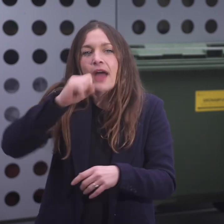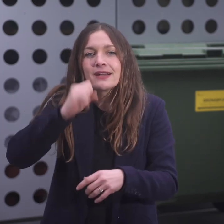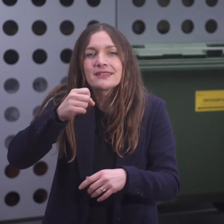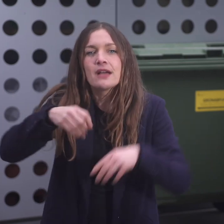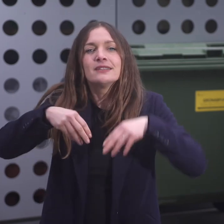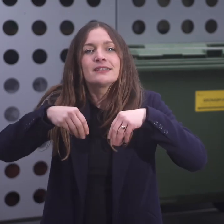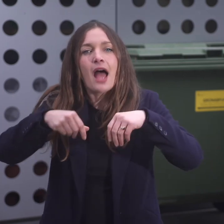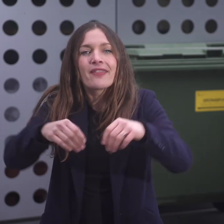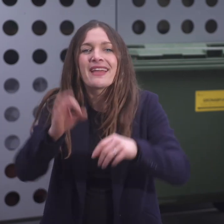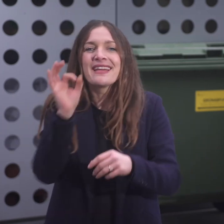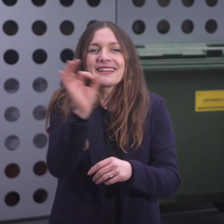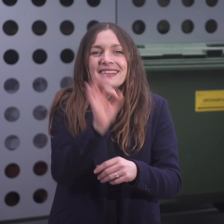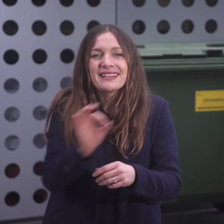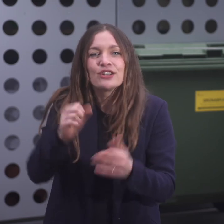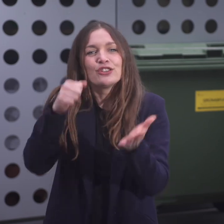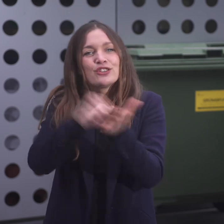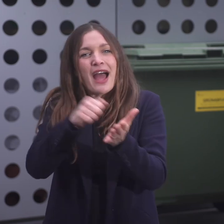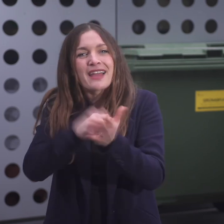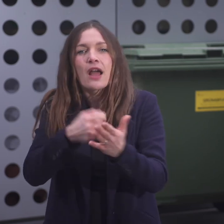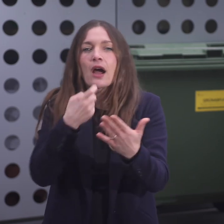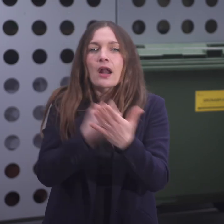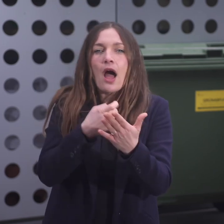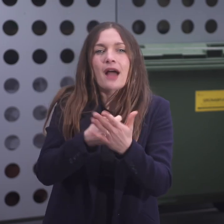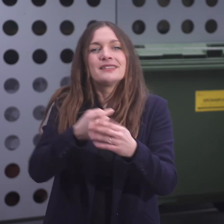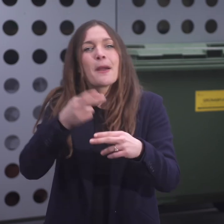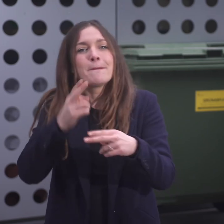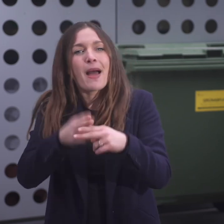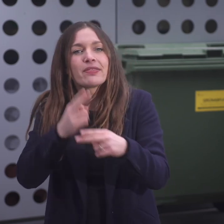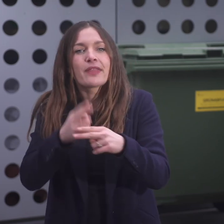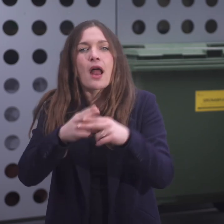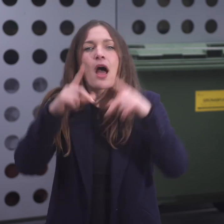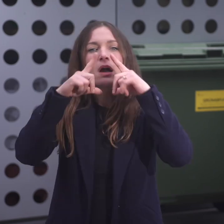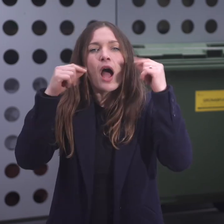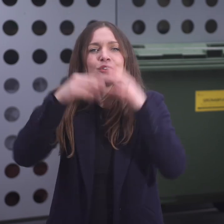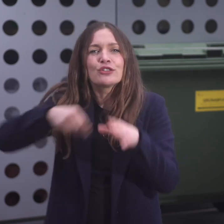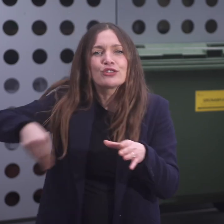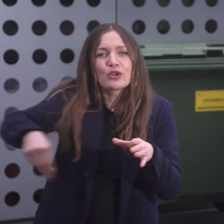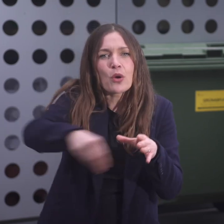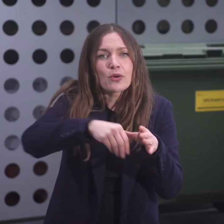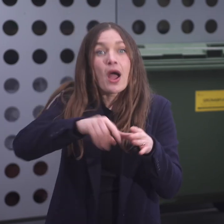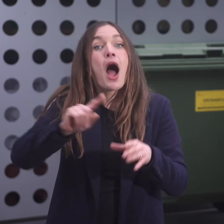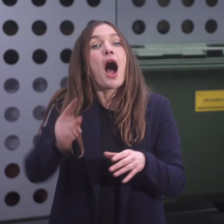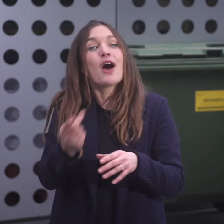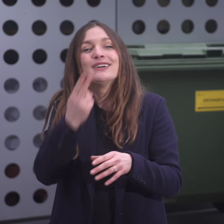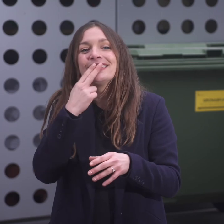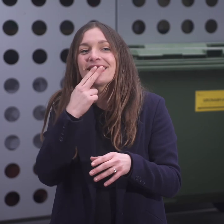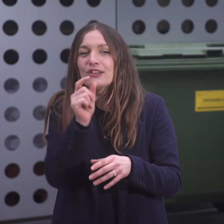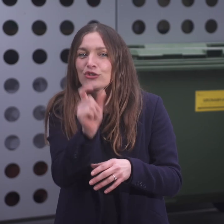Altholz, behandelt oder unbehandelt, Asche-, Zigarettenstummel und Aschenbecherinhalt,